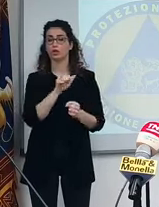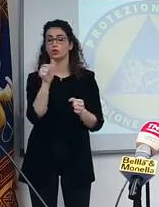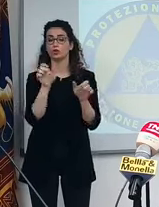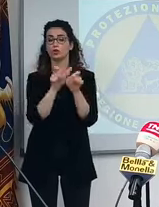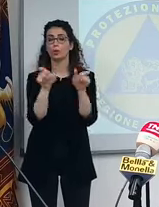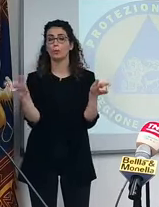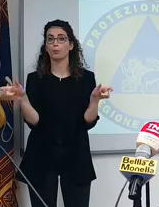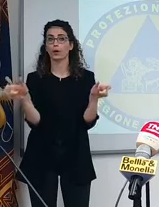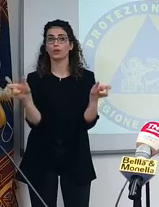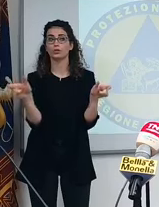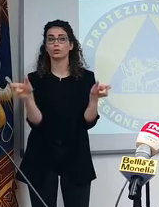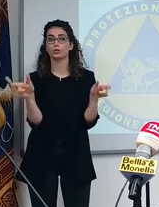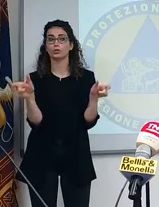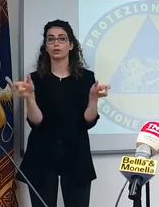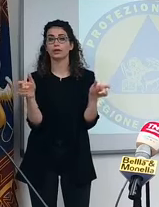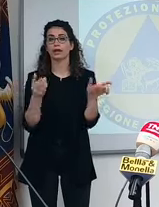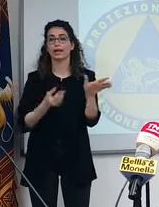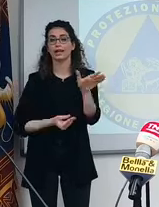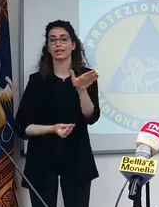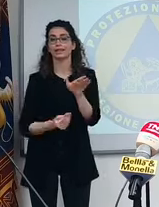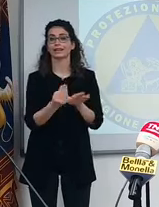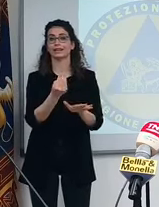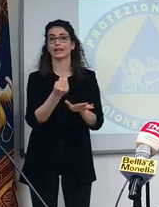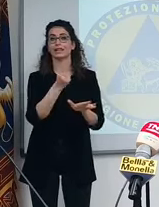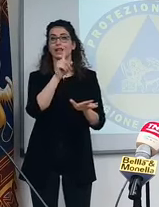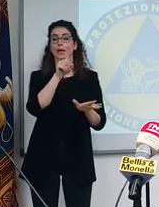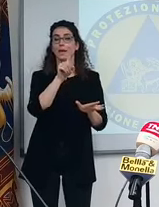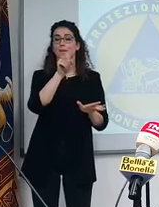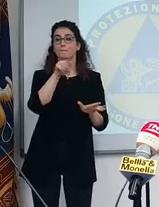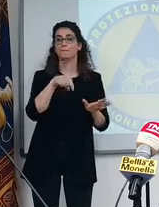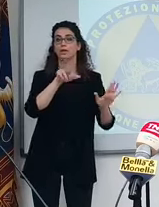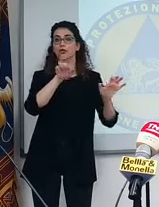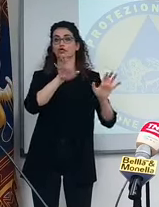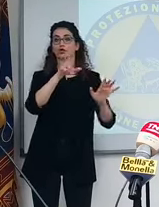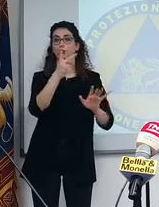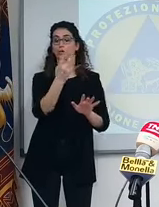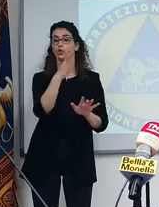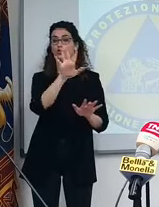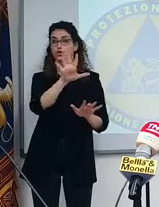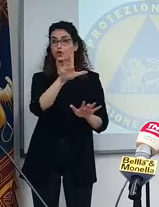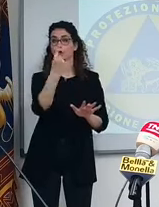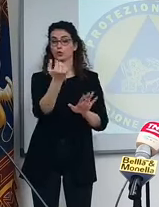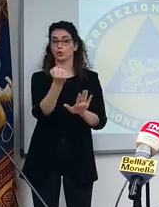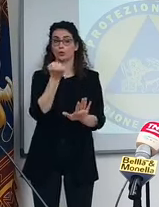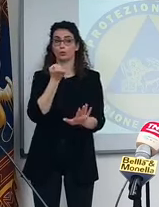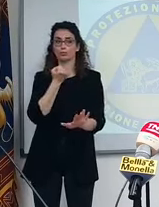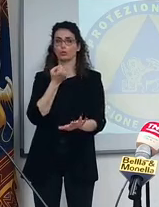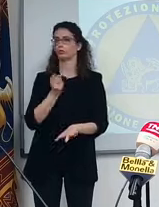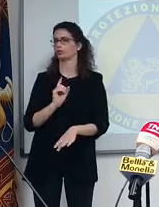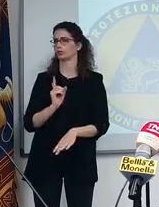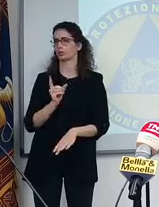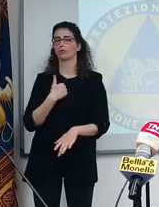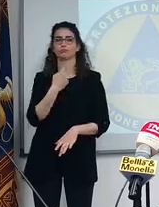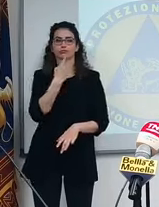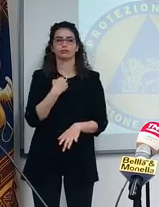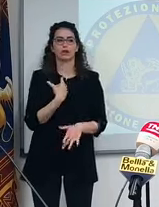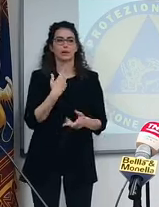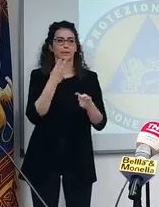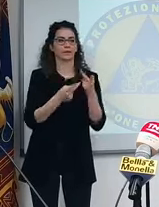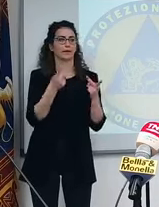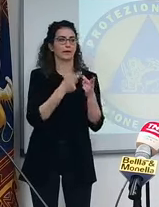nate prima del 1951. Questo ci dicono. Hanno provato, riprovato,